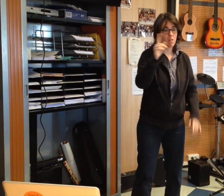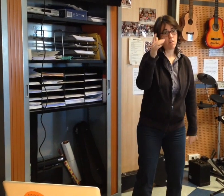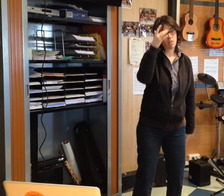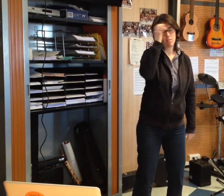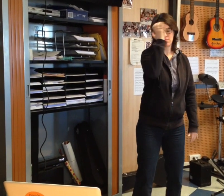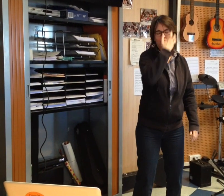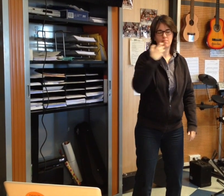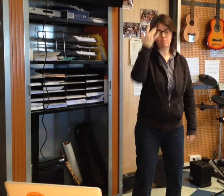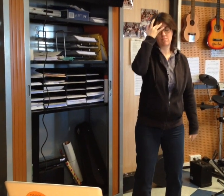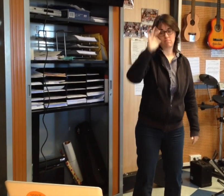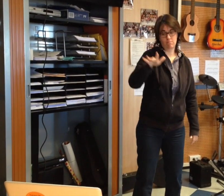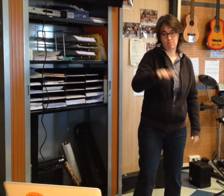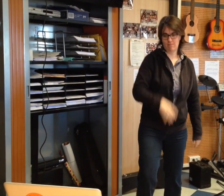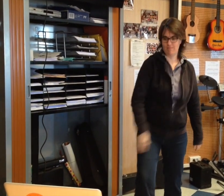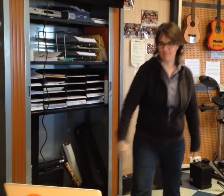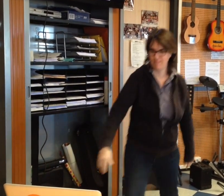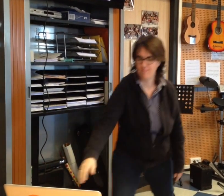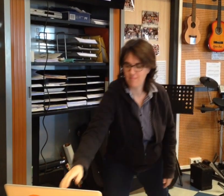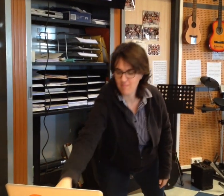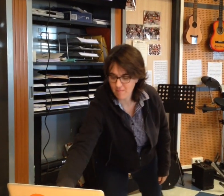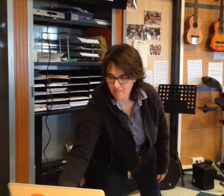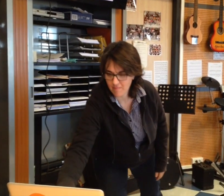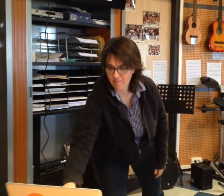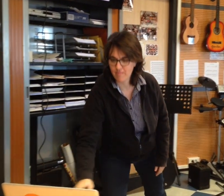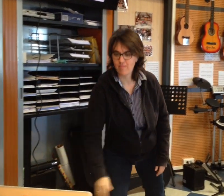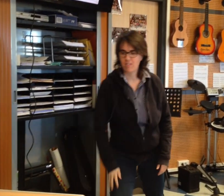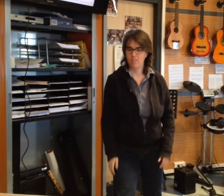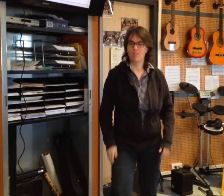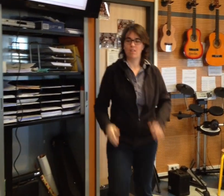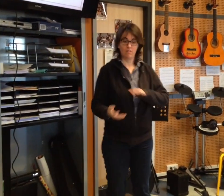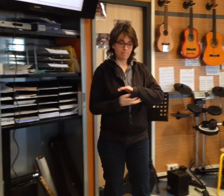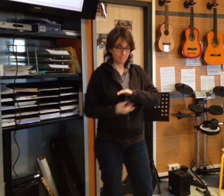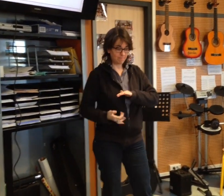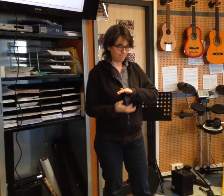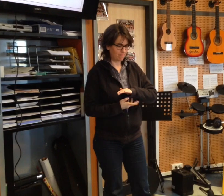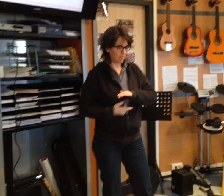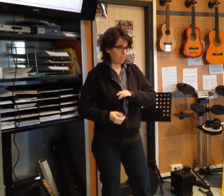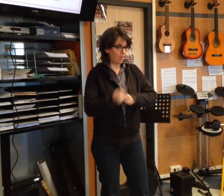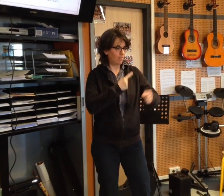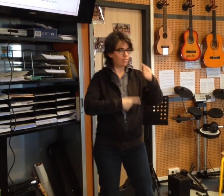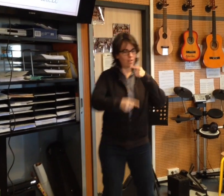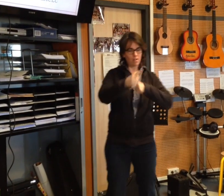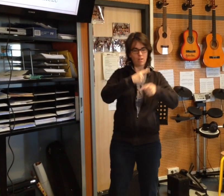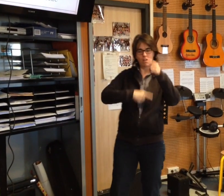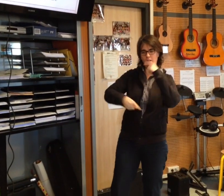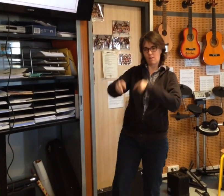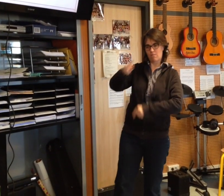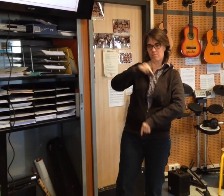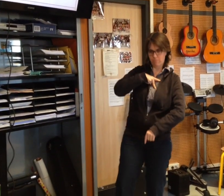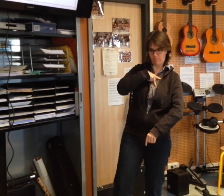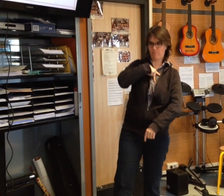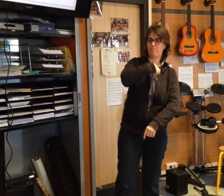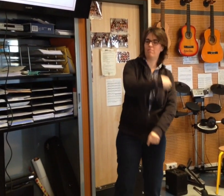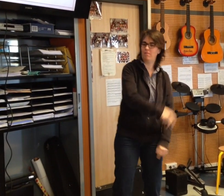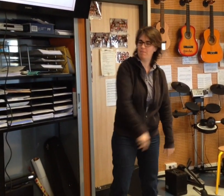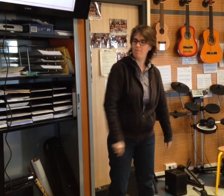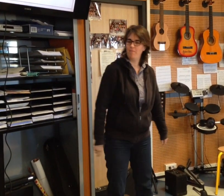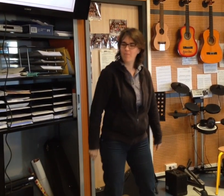connais pas la vie Non, je ne connais pas la vie Et qui est ma couleur de brûle Qui est ma couleur